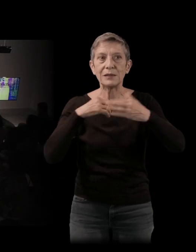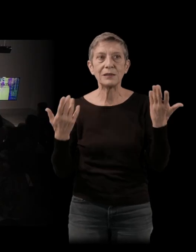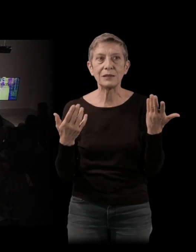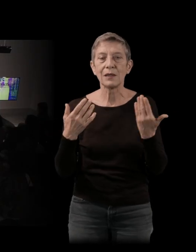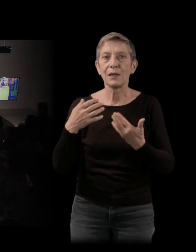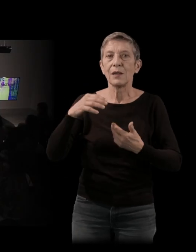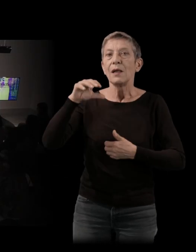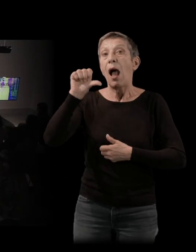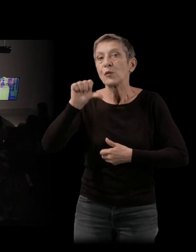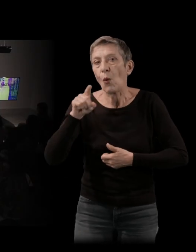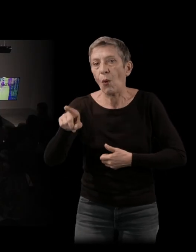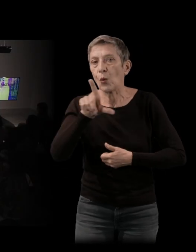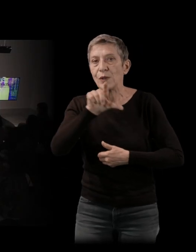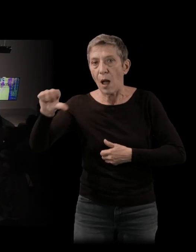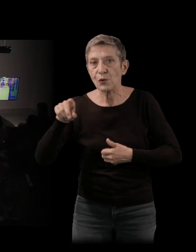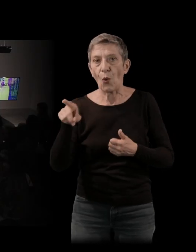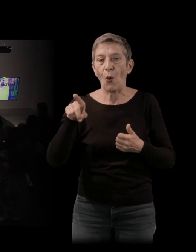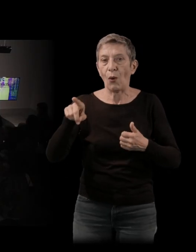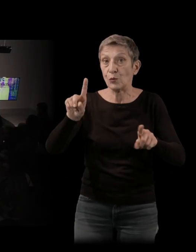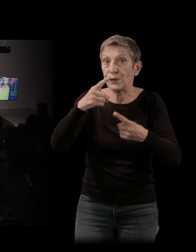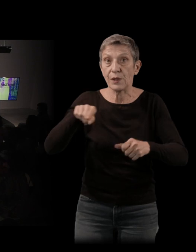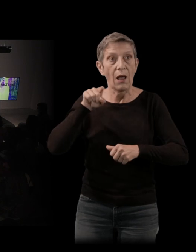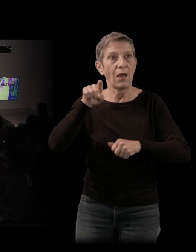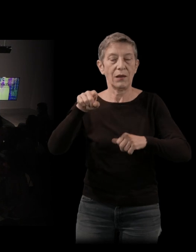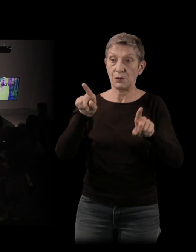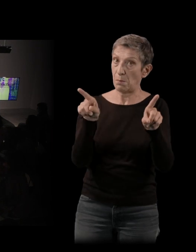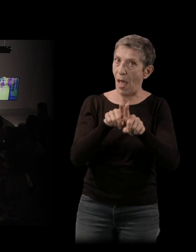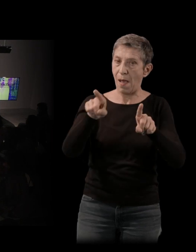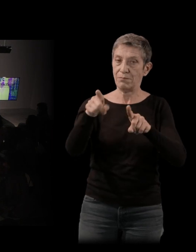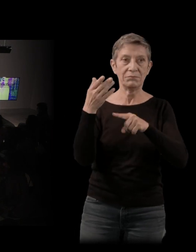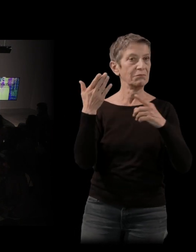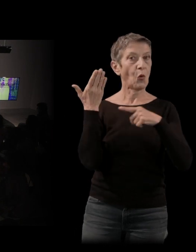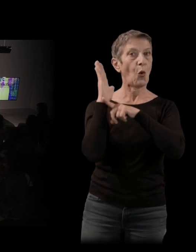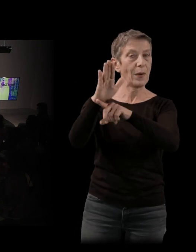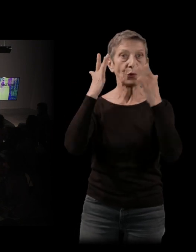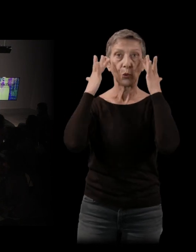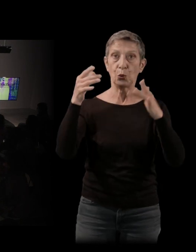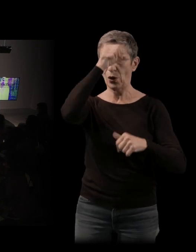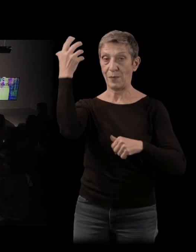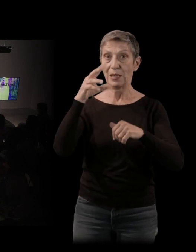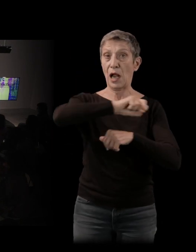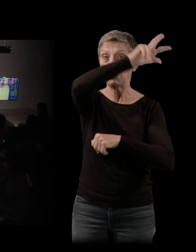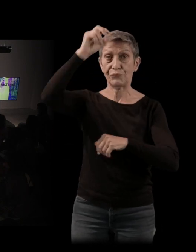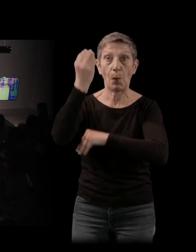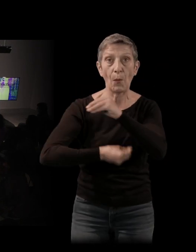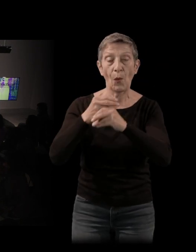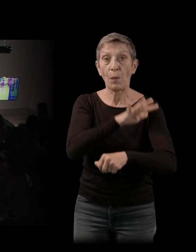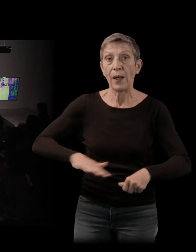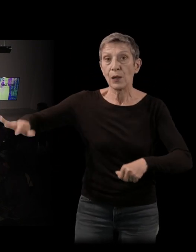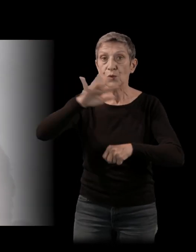aussi, il est envoyé en espèce d'ambassadeur de la culture américaine un peu partout dans le monde. Donc tout ça, c'est des jeux d'influence. Et